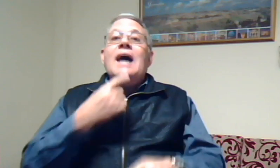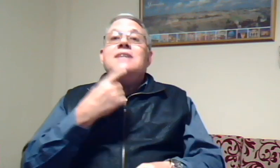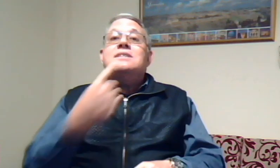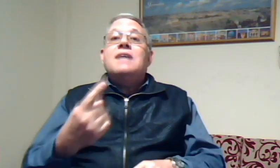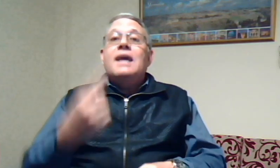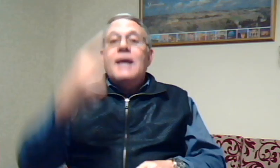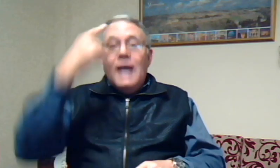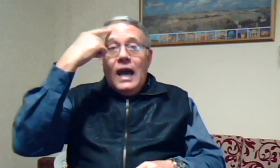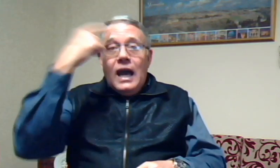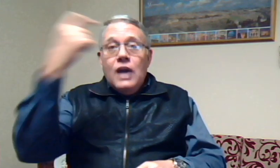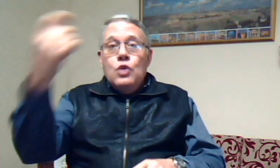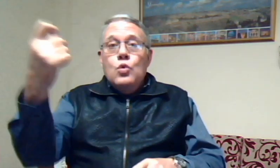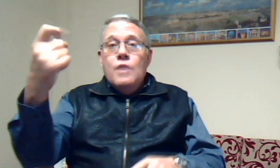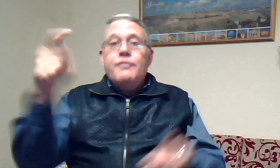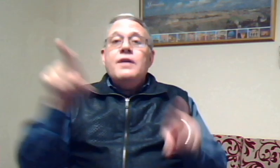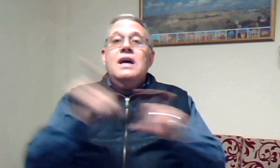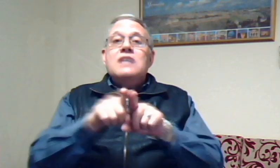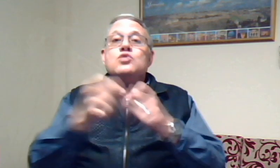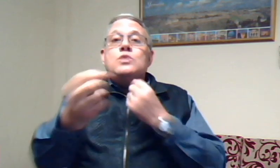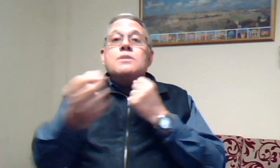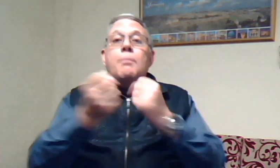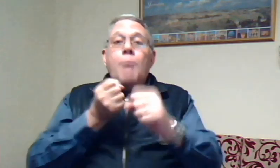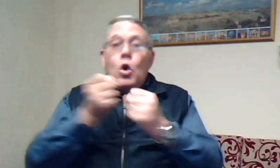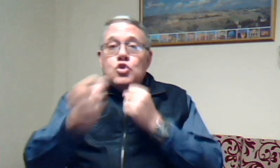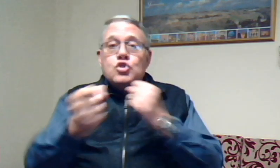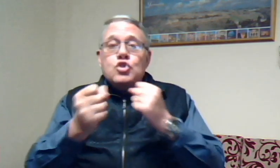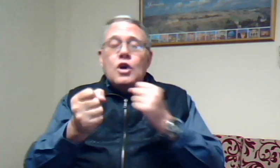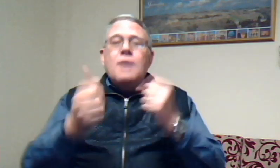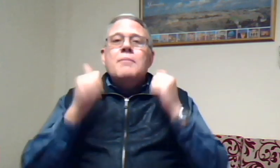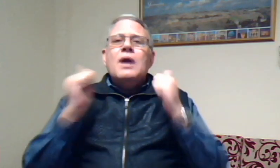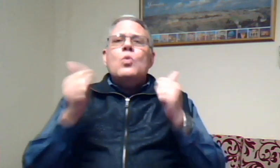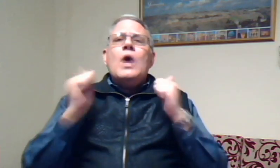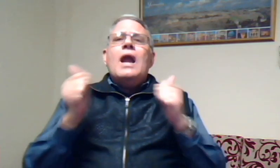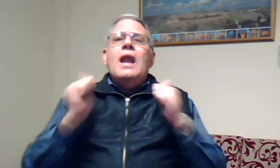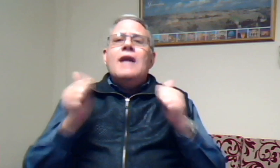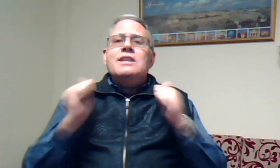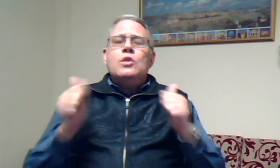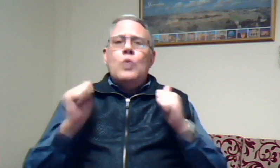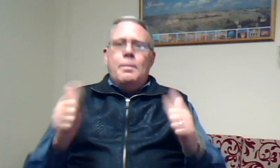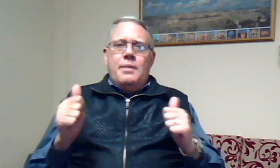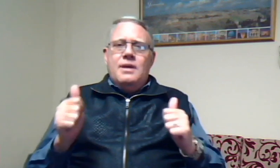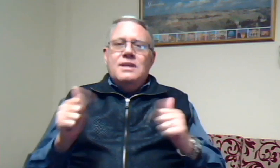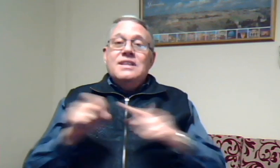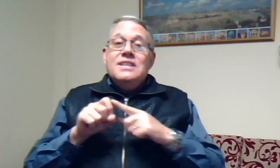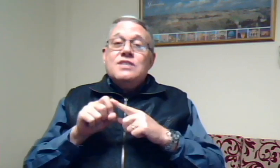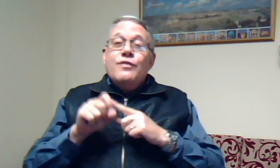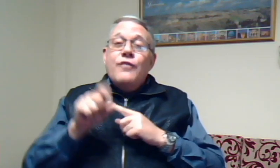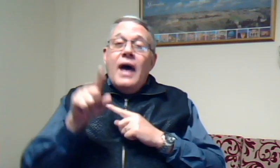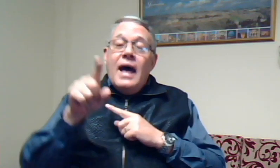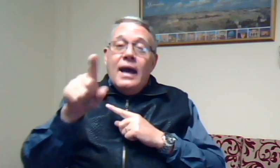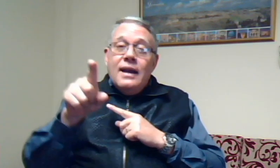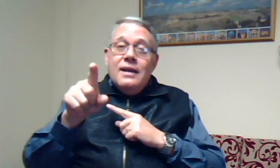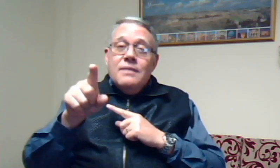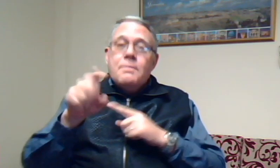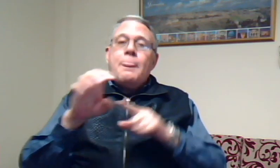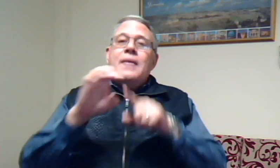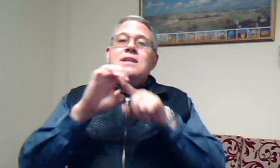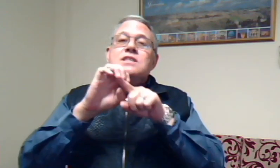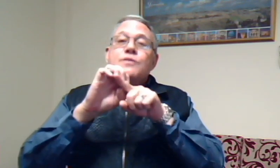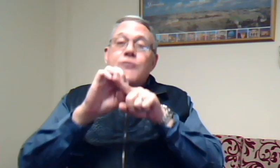sê geloof is soos boks maar ook land loop dis ver dis vast